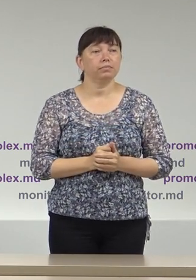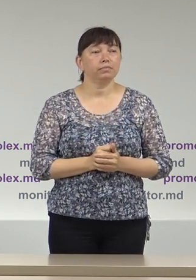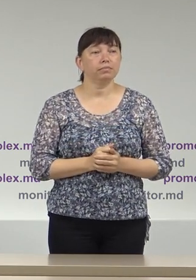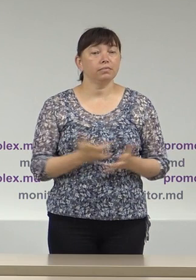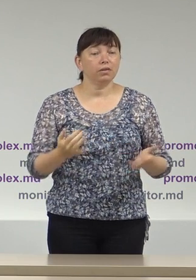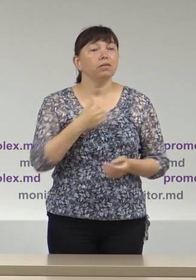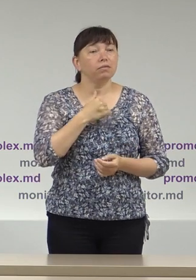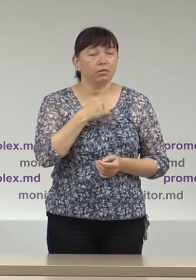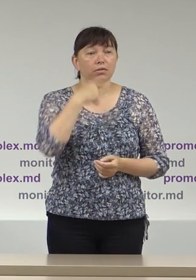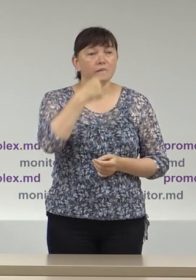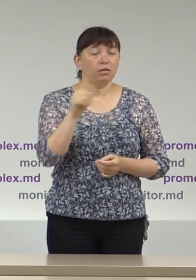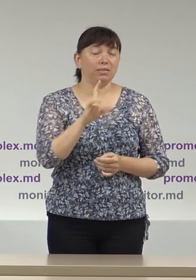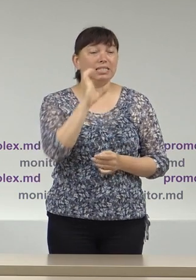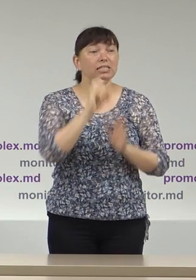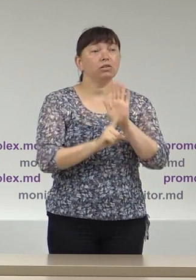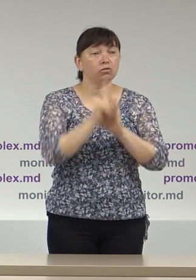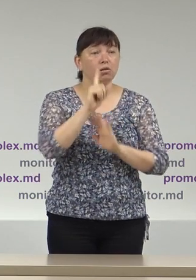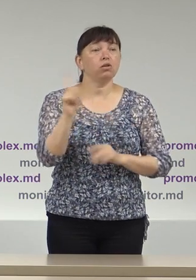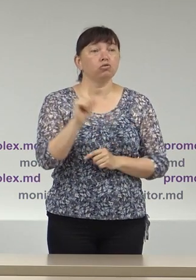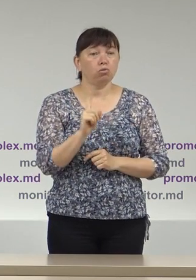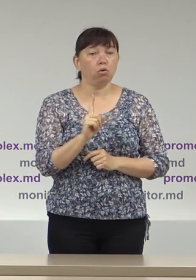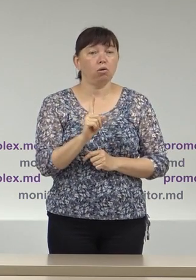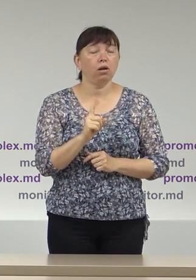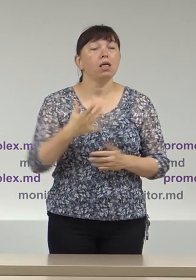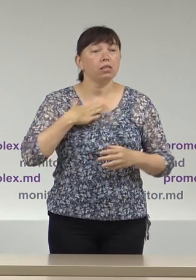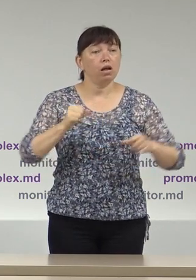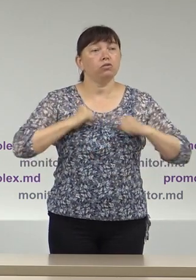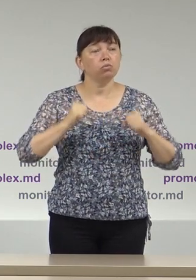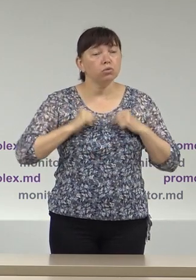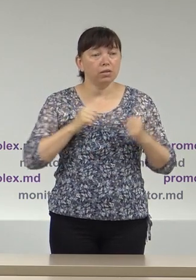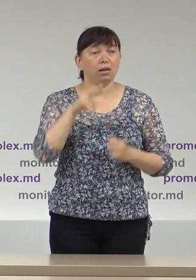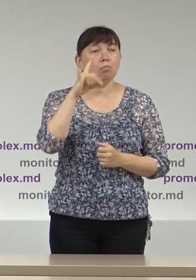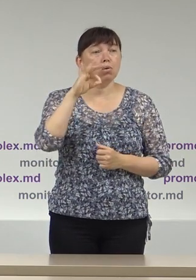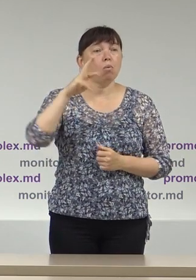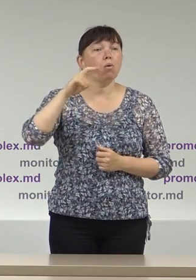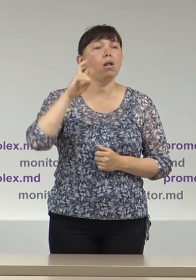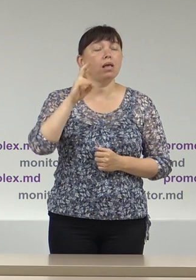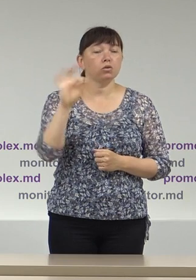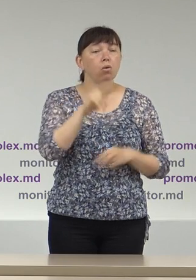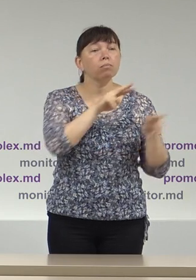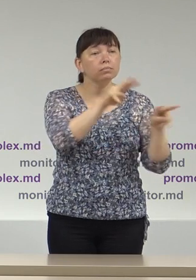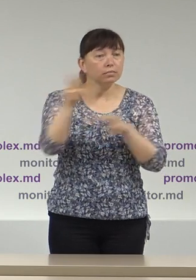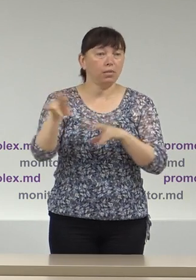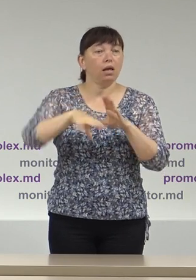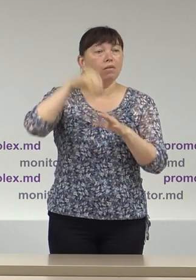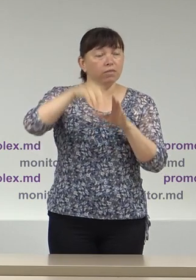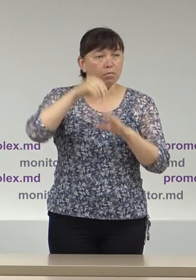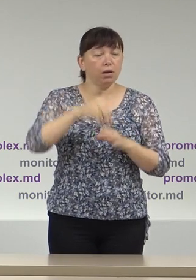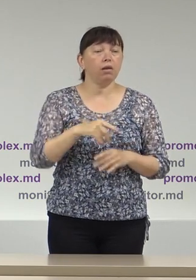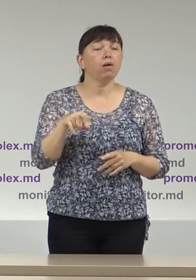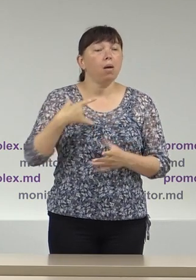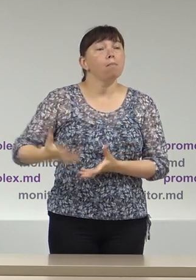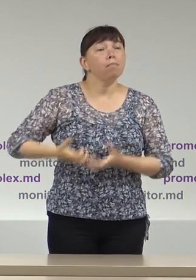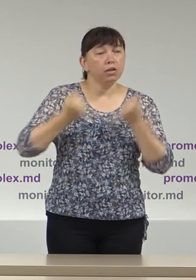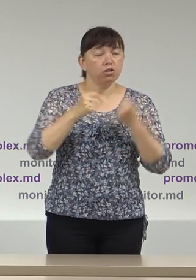vreau să menționez din start că efortul misiunii Promolex de monitorizare a legilor este susținut de către